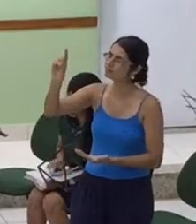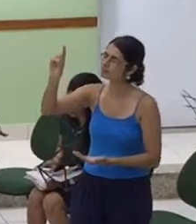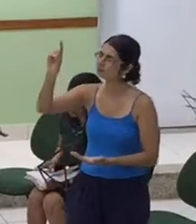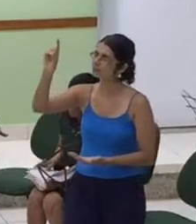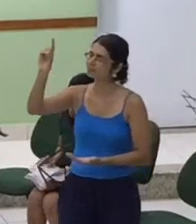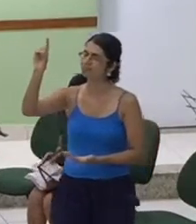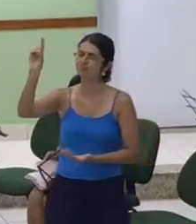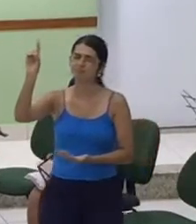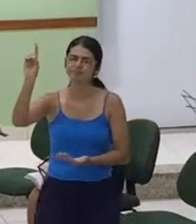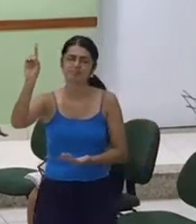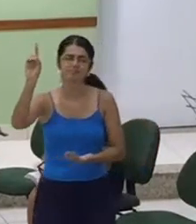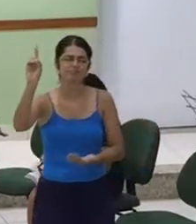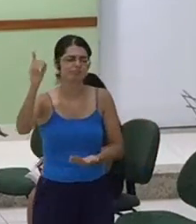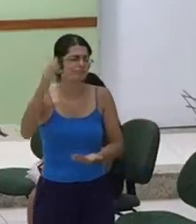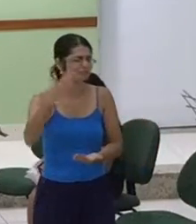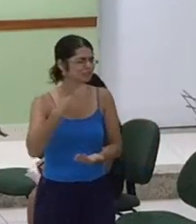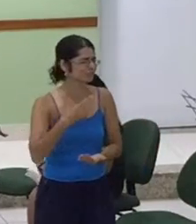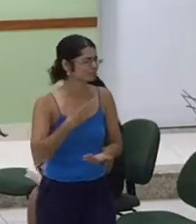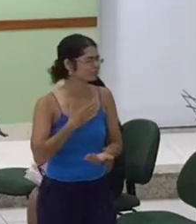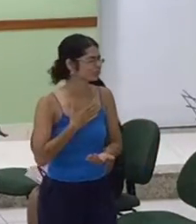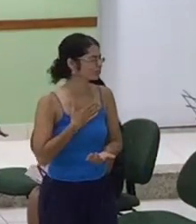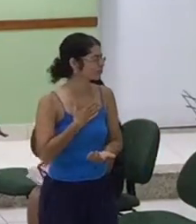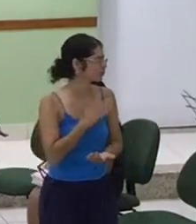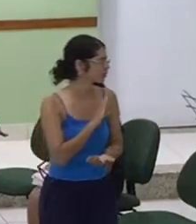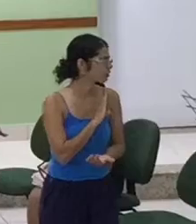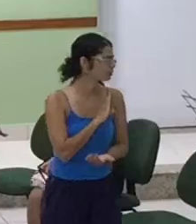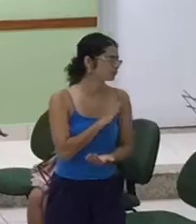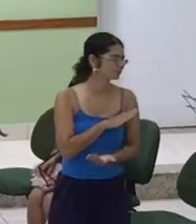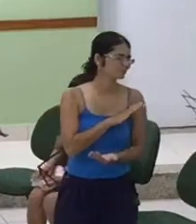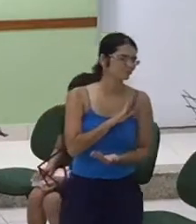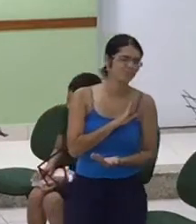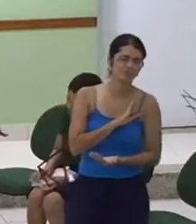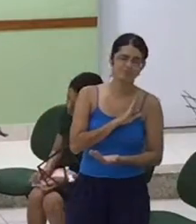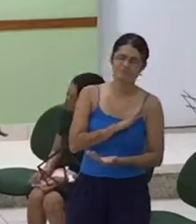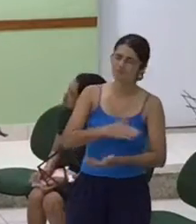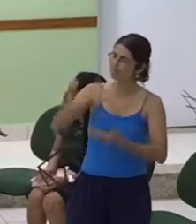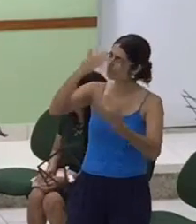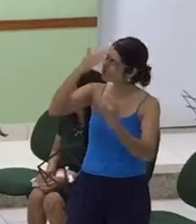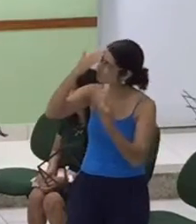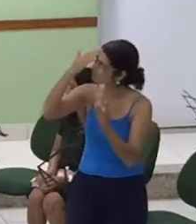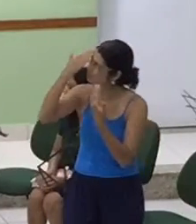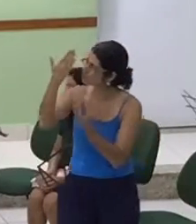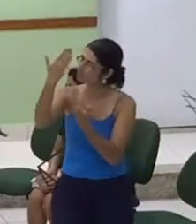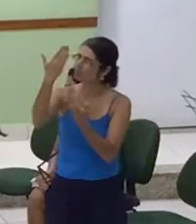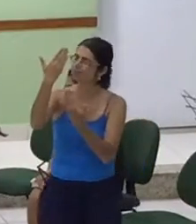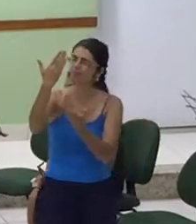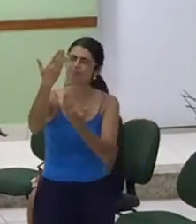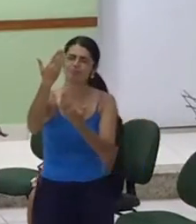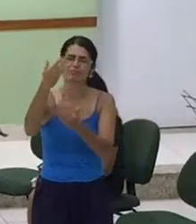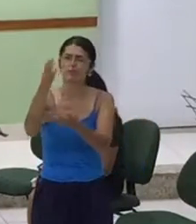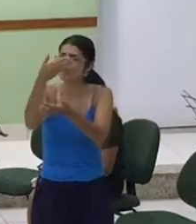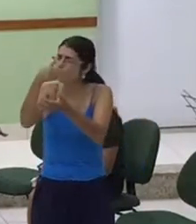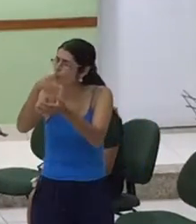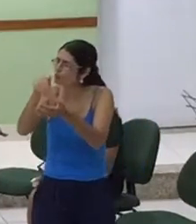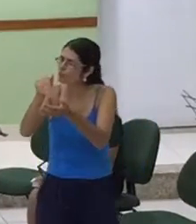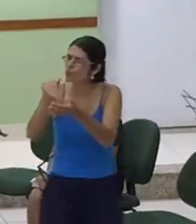meu coração agradece por tudo que existe.